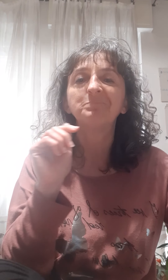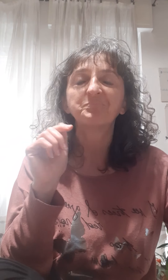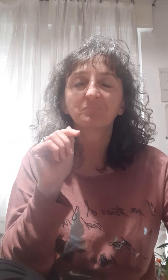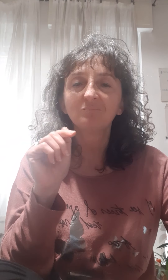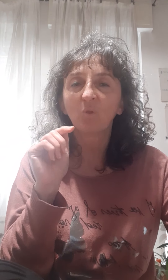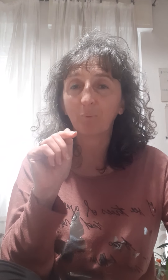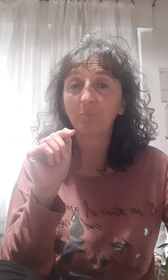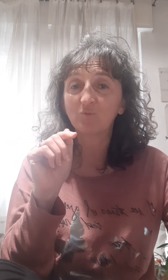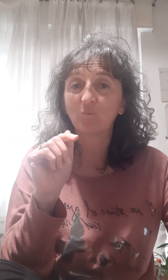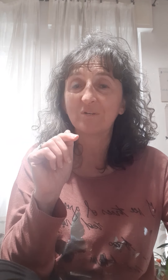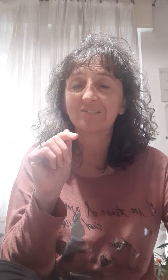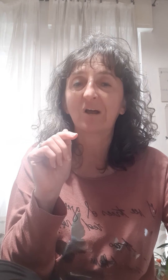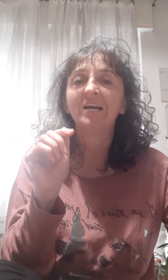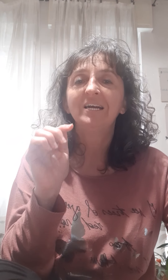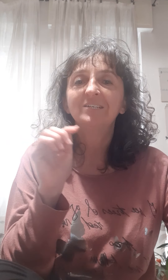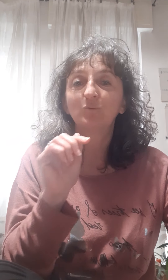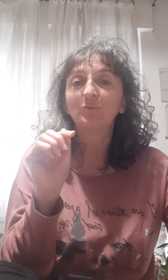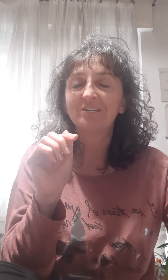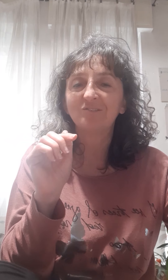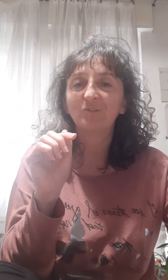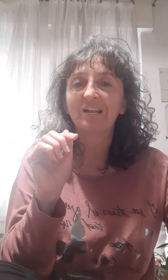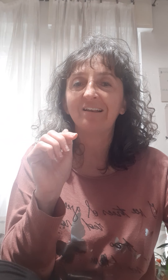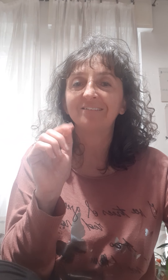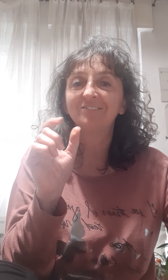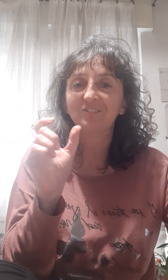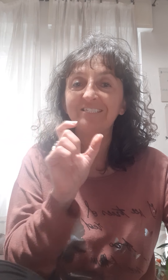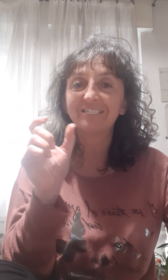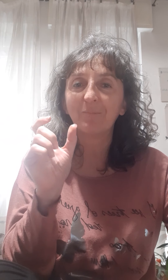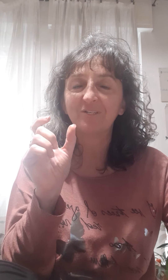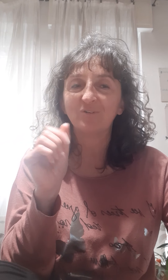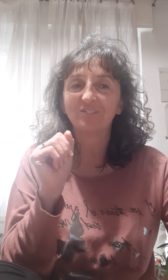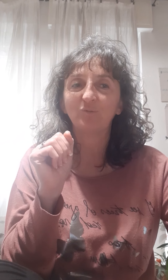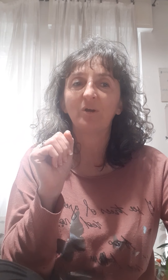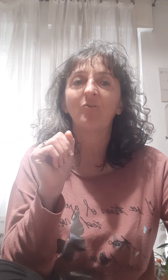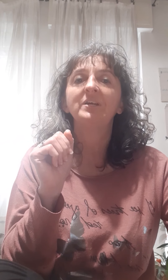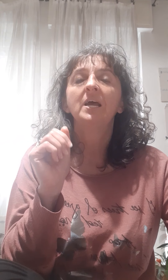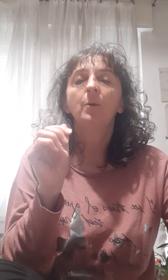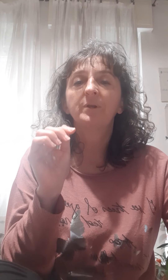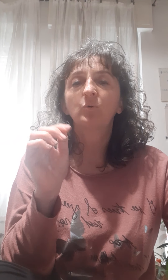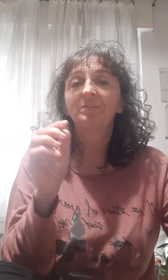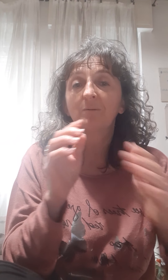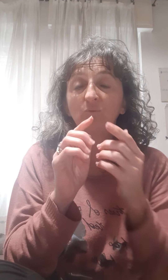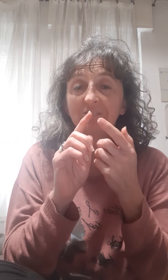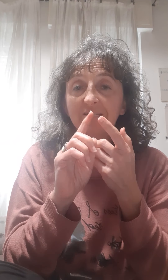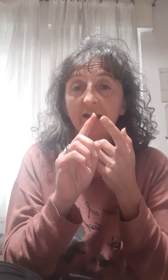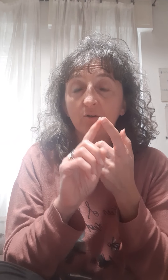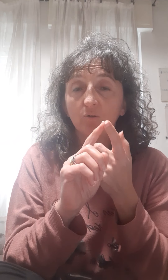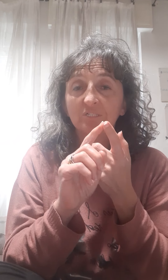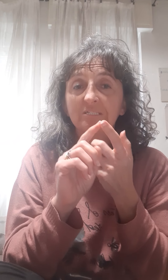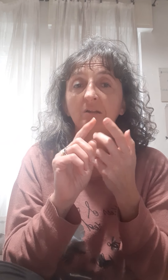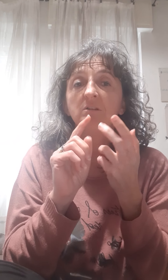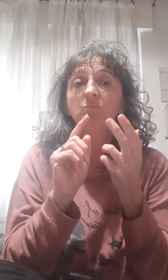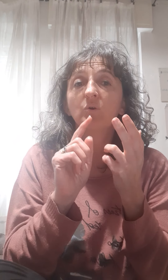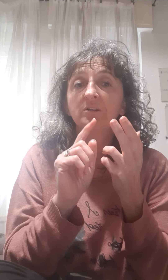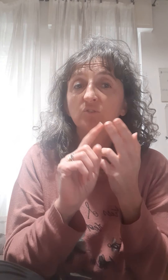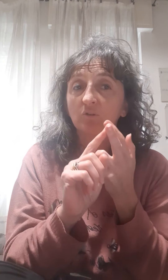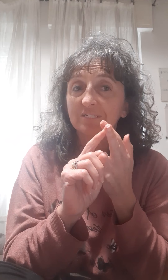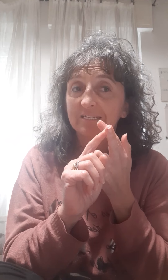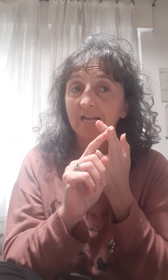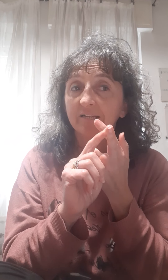proprio sull'utilizzo insieme di questi due oli. Per cui andremo a utilizzare l'olio essenziale di limone e'olio essenziale